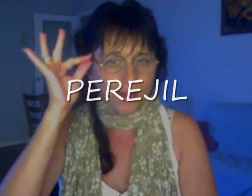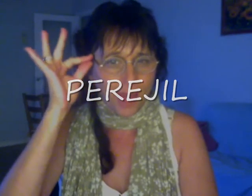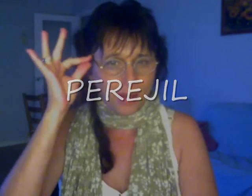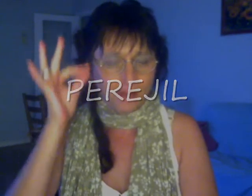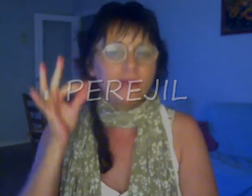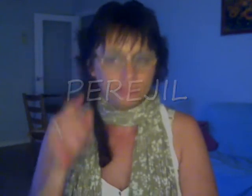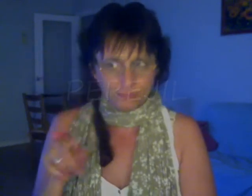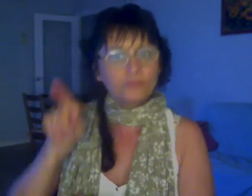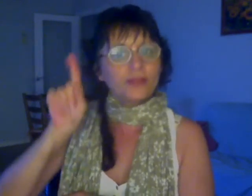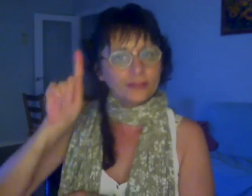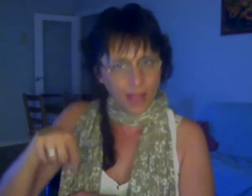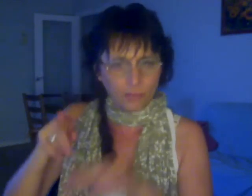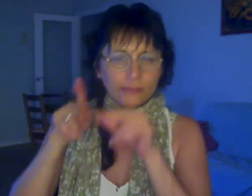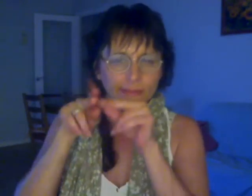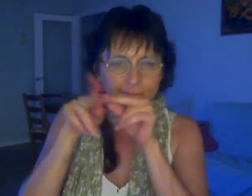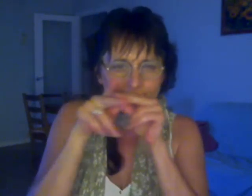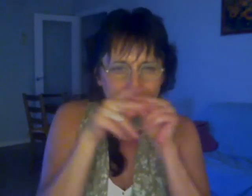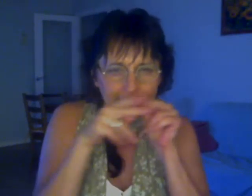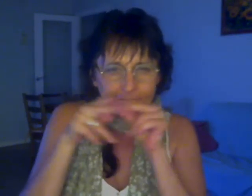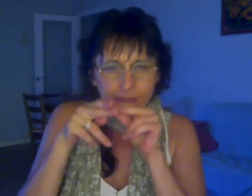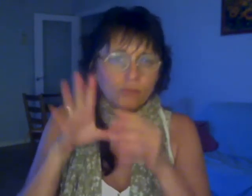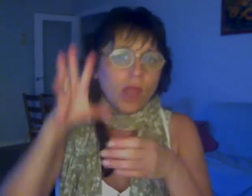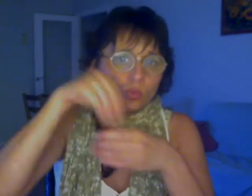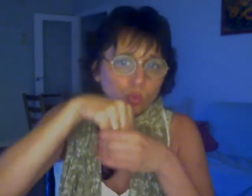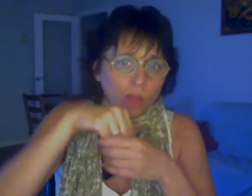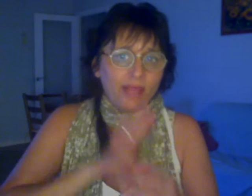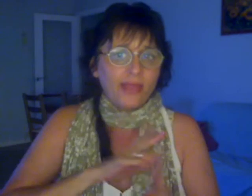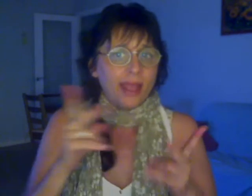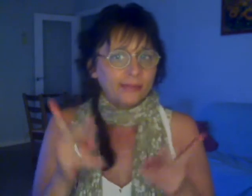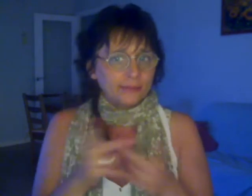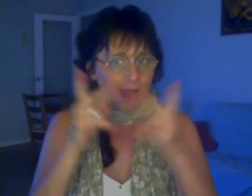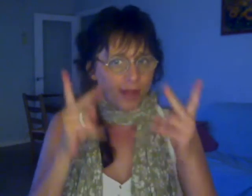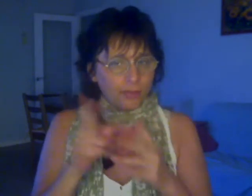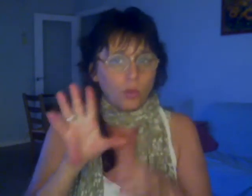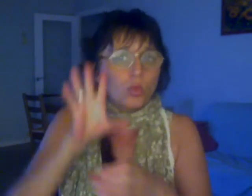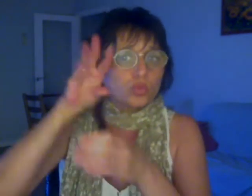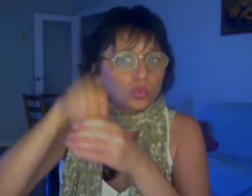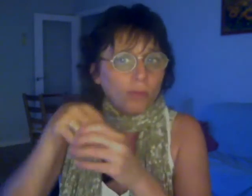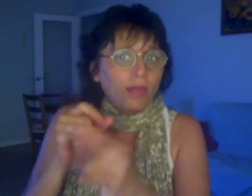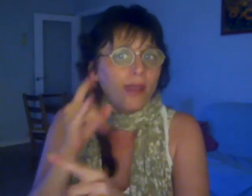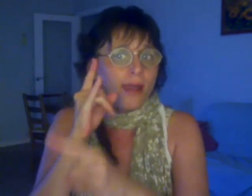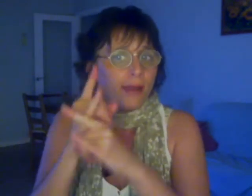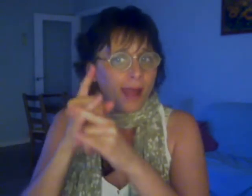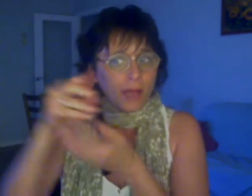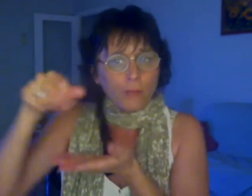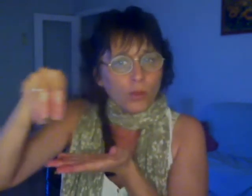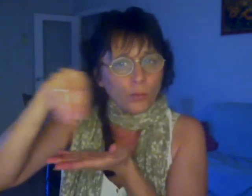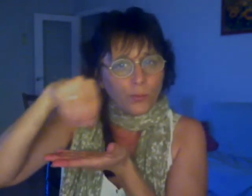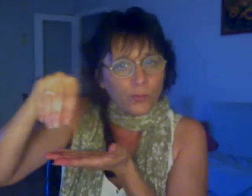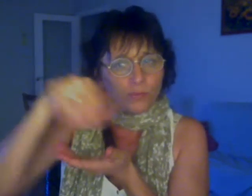Nacional Y también estará con ustedes el domingo con el sorteo del gorro de la Primitiva Por mi parte es todo Señores, disfruten muchísimo de este fin de semana